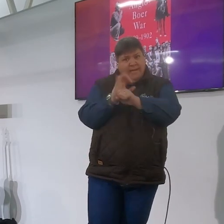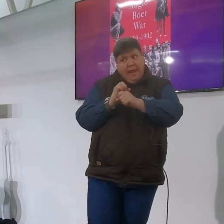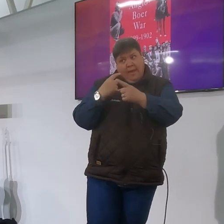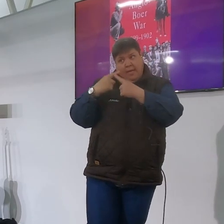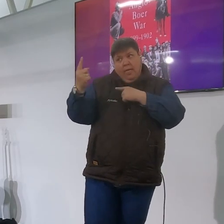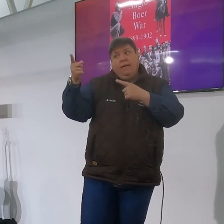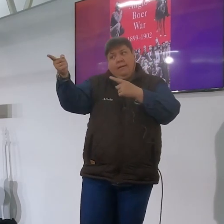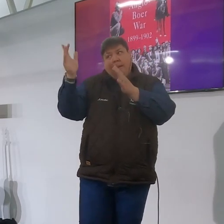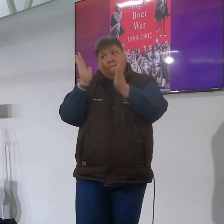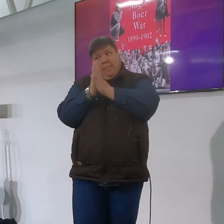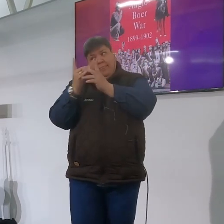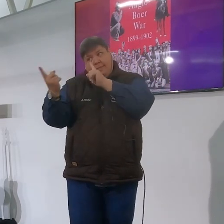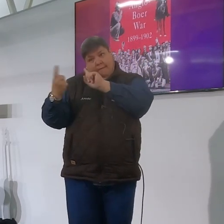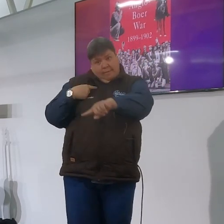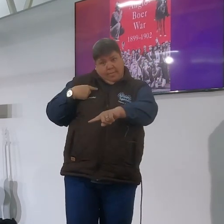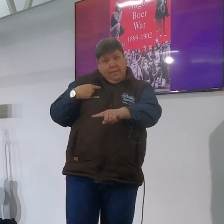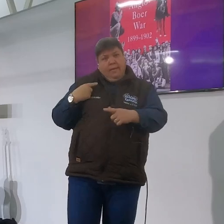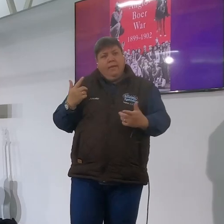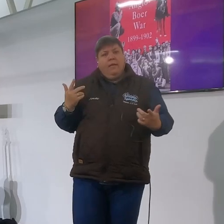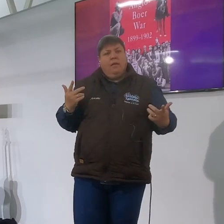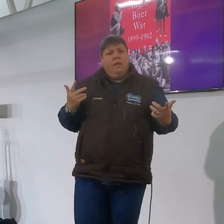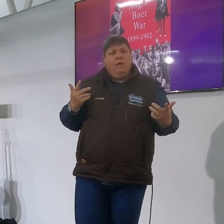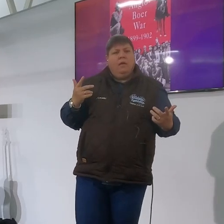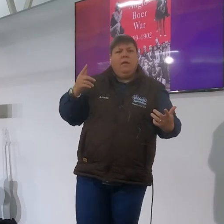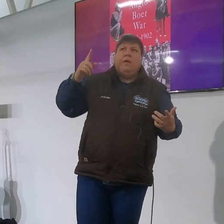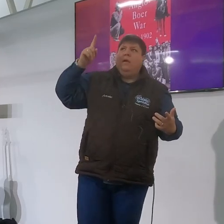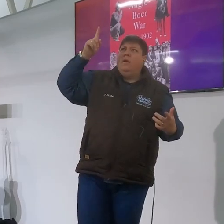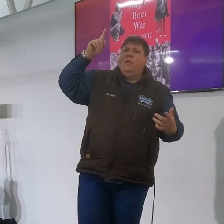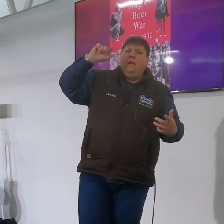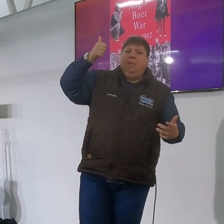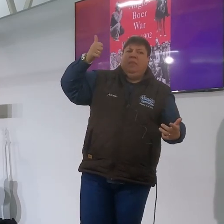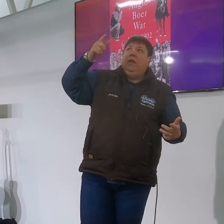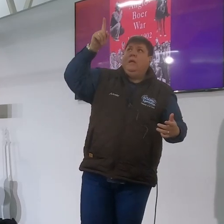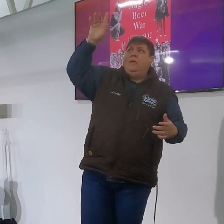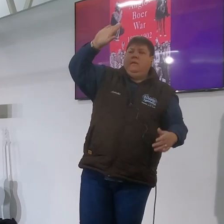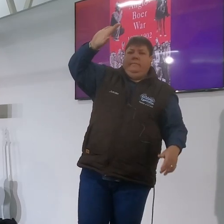wen en hy bid hier en hy sê jyre wil iemand nie net liever uit die ding uitblij nie